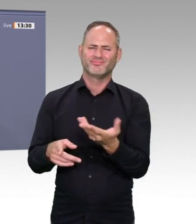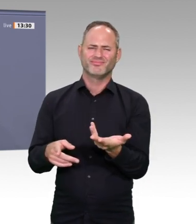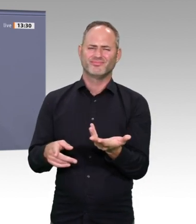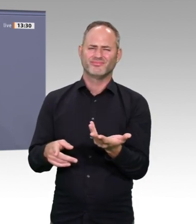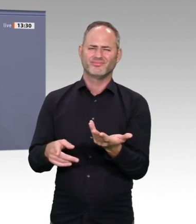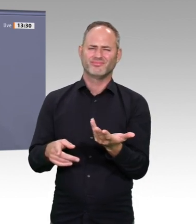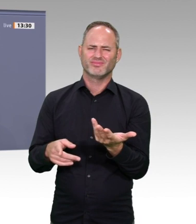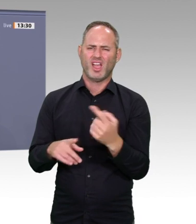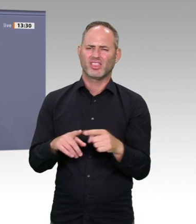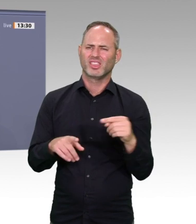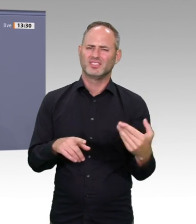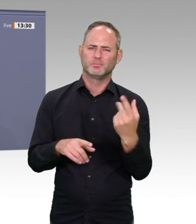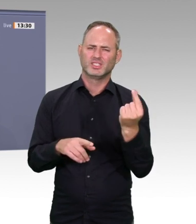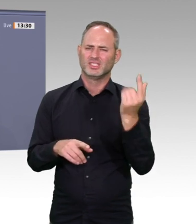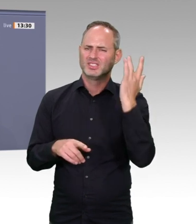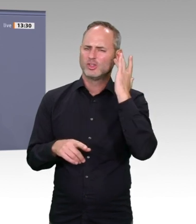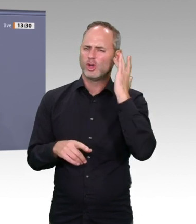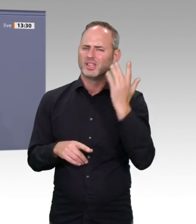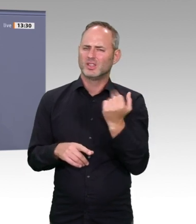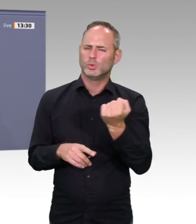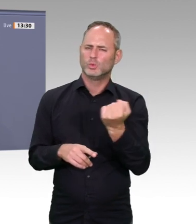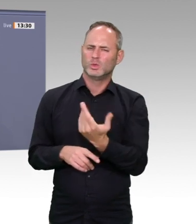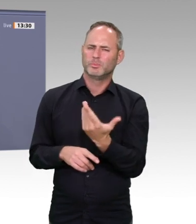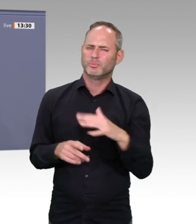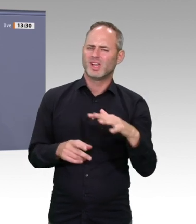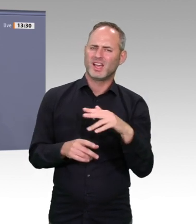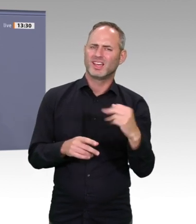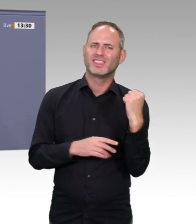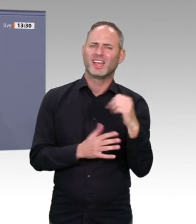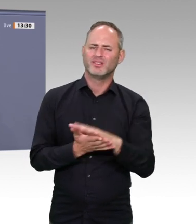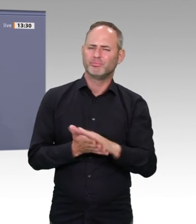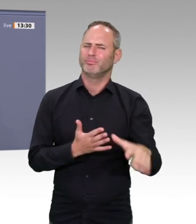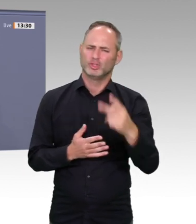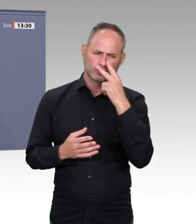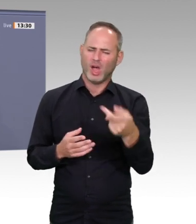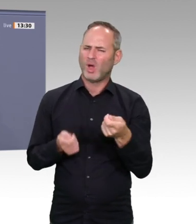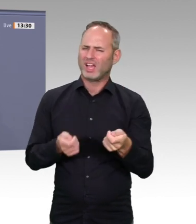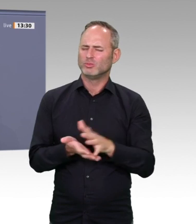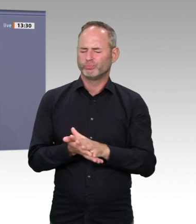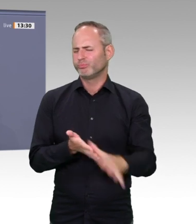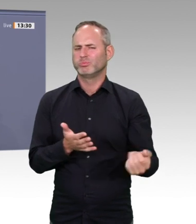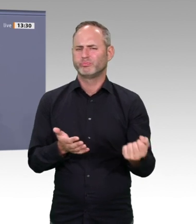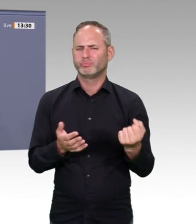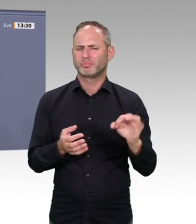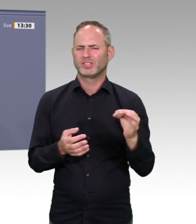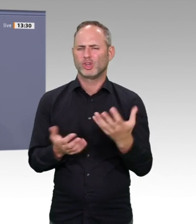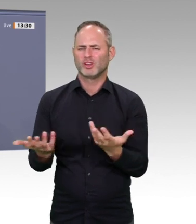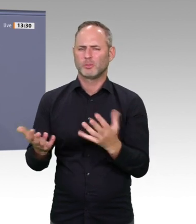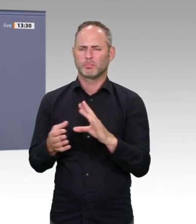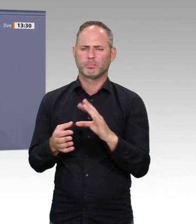werden oder noch zusätzlich benachteiligt werden. Insofern, es stimmt, ja, wir müssen den Konsum ändern, aber noch mehr müssen wir